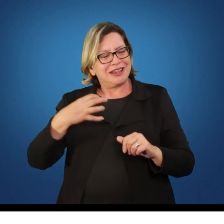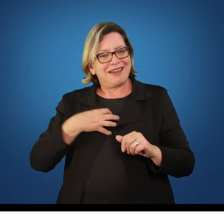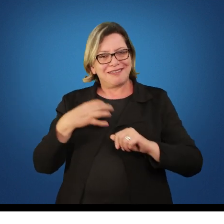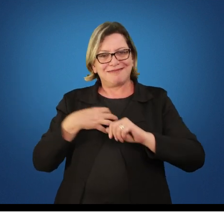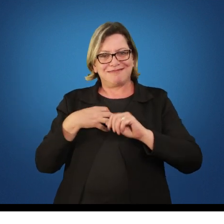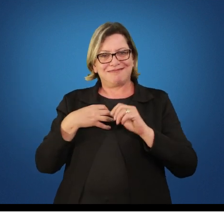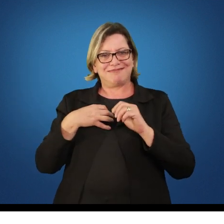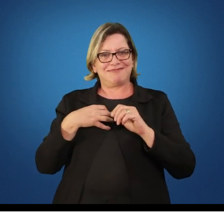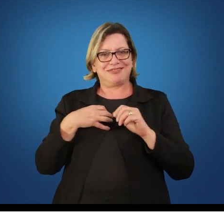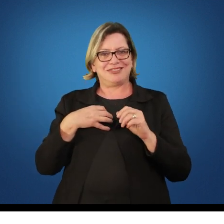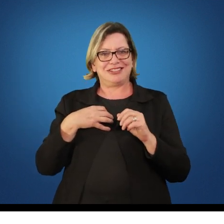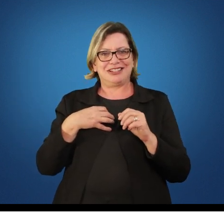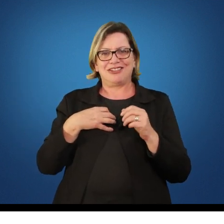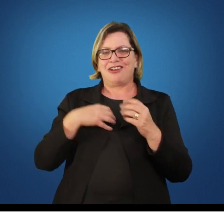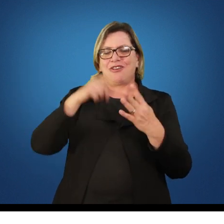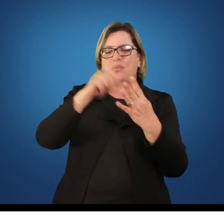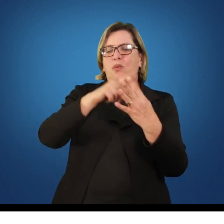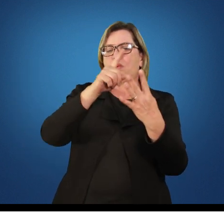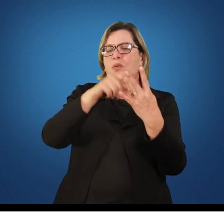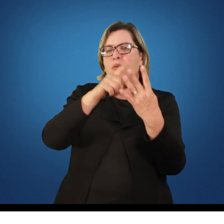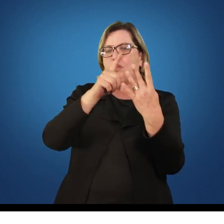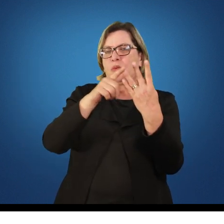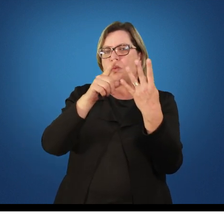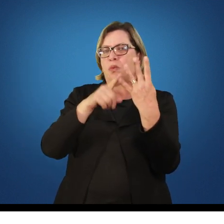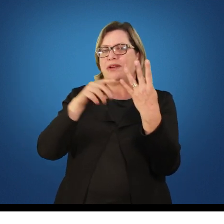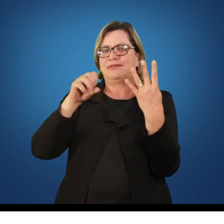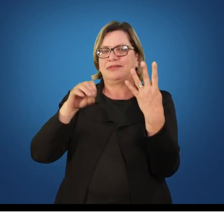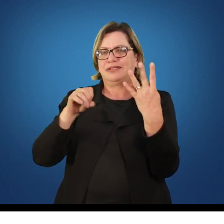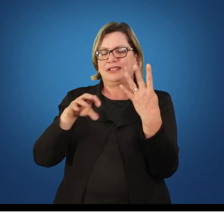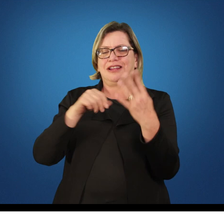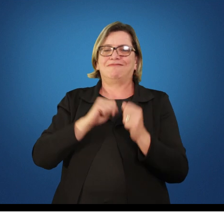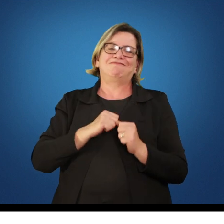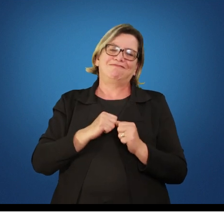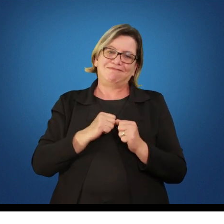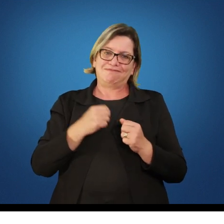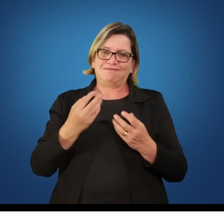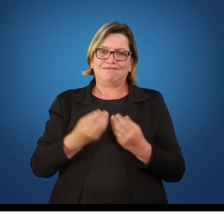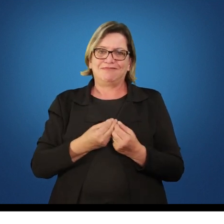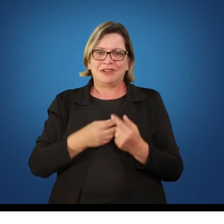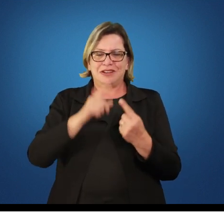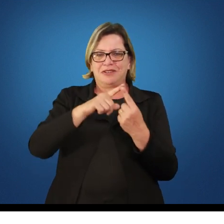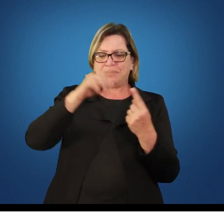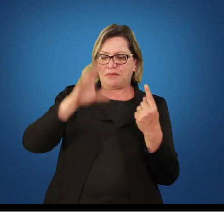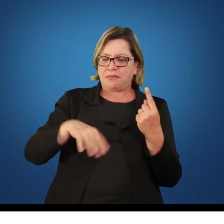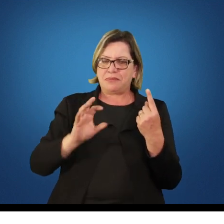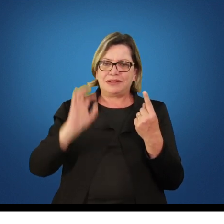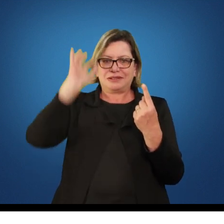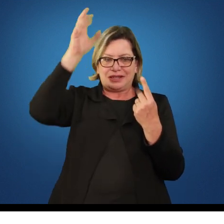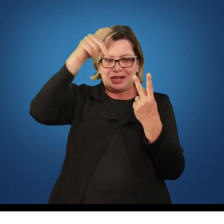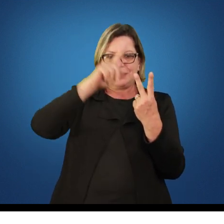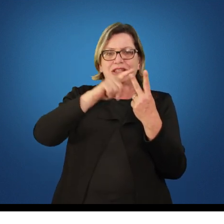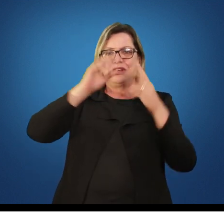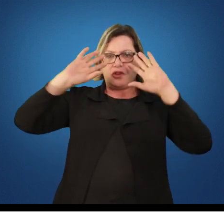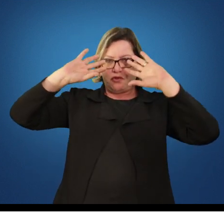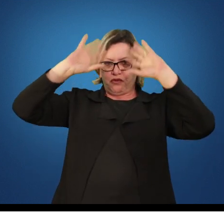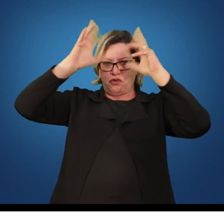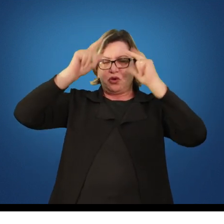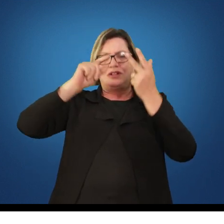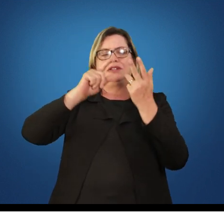as quatro modalidades esportivas que são executadas na escola basquete voleibol futsal e handbol não